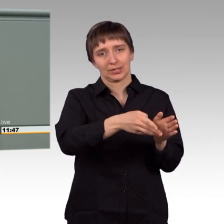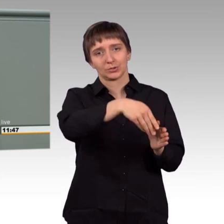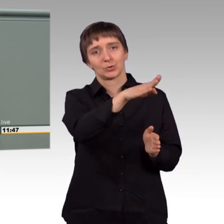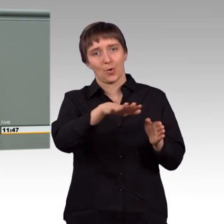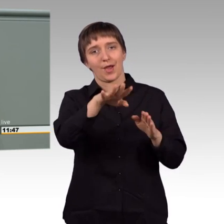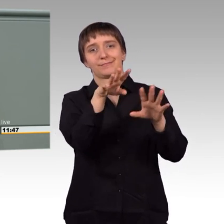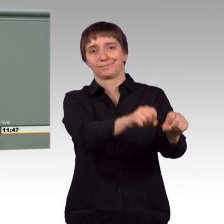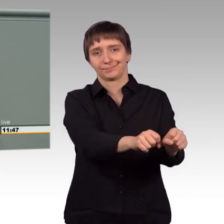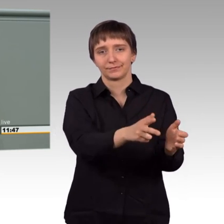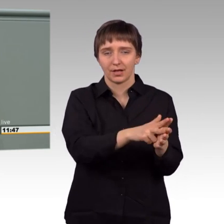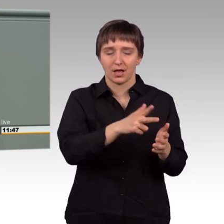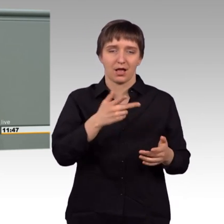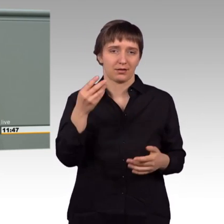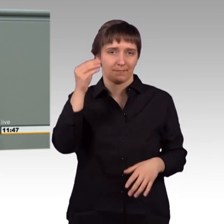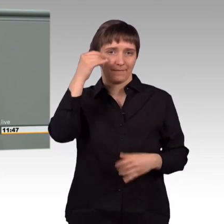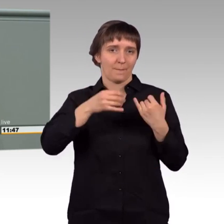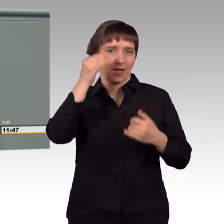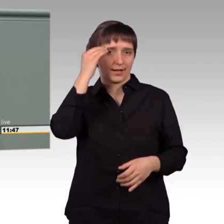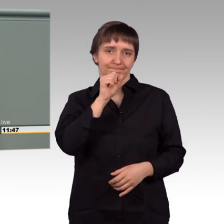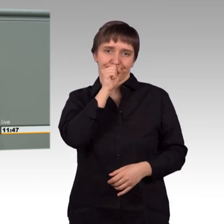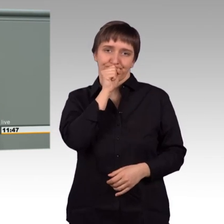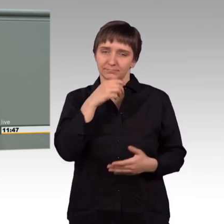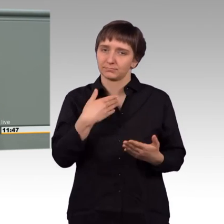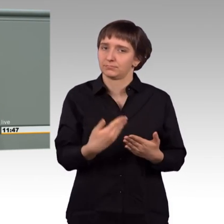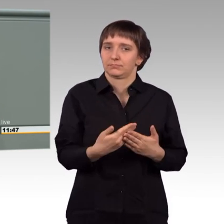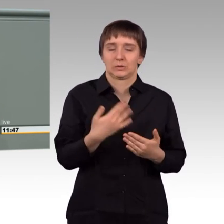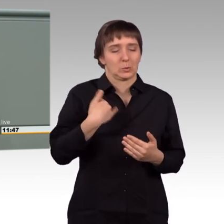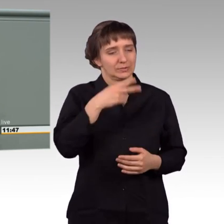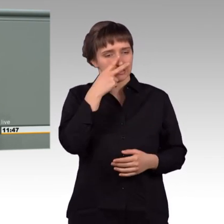sagen, war wirklich schändlich und es zeigt die Doppelstandards dieser Bundesregierung.